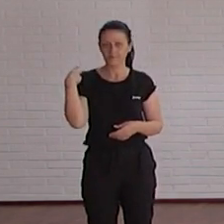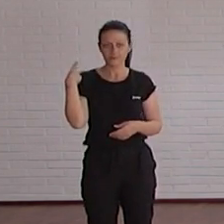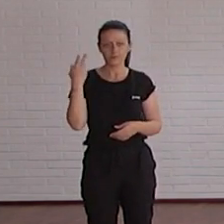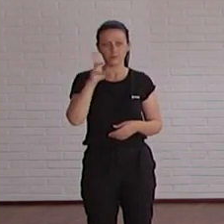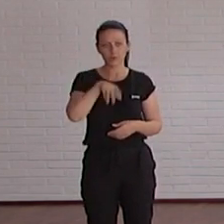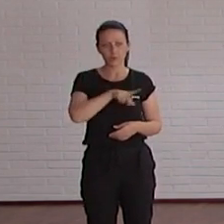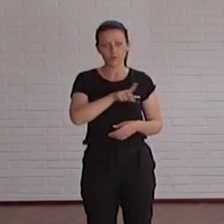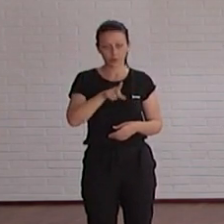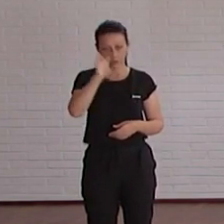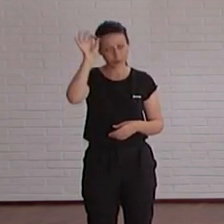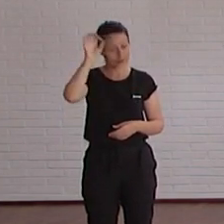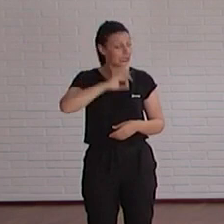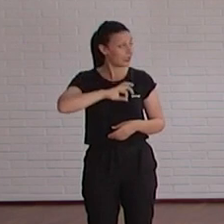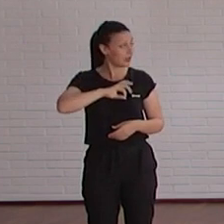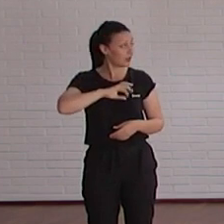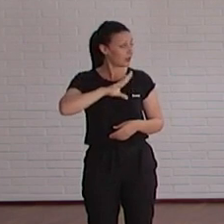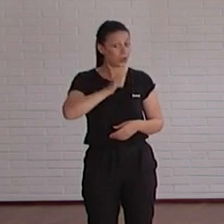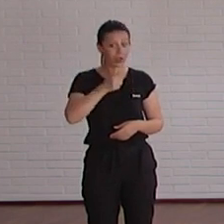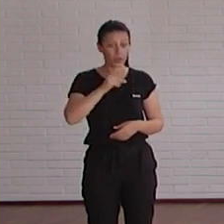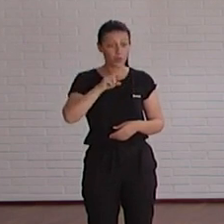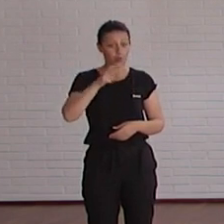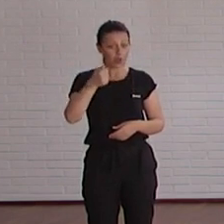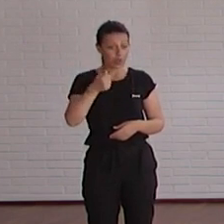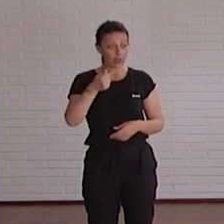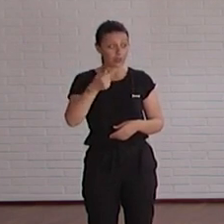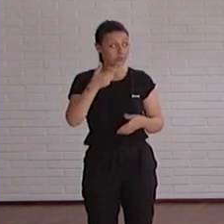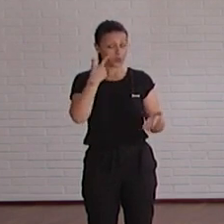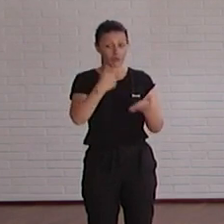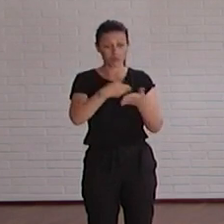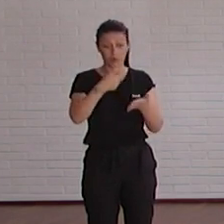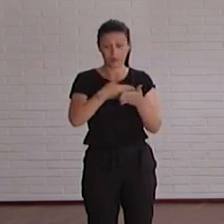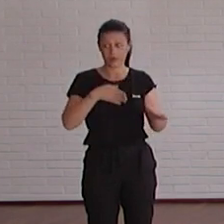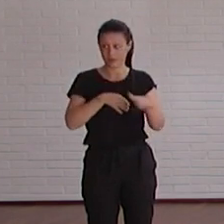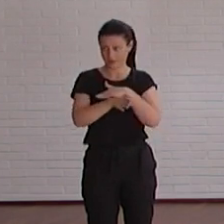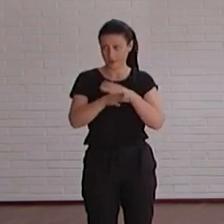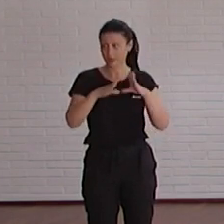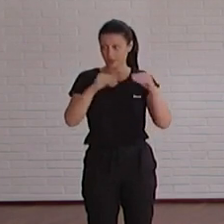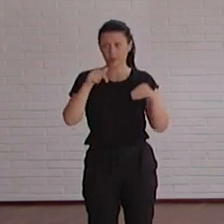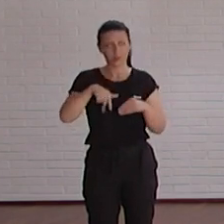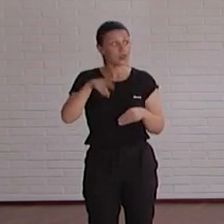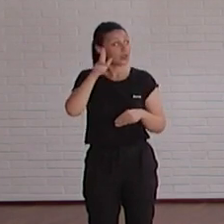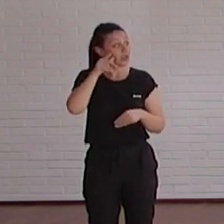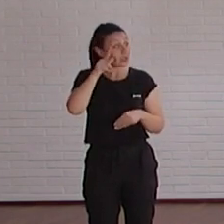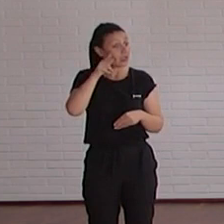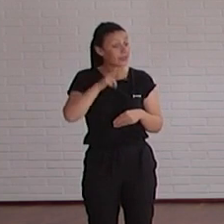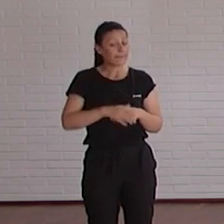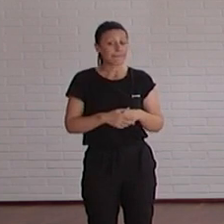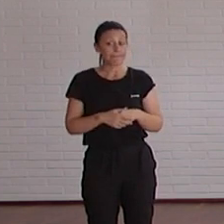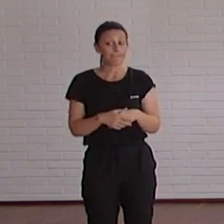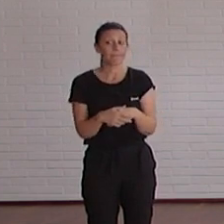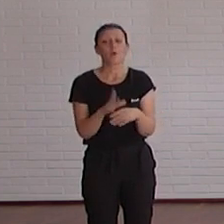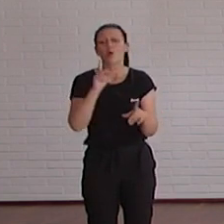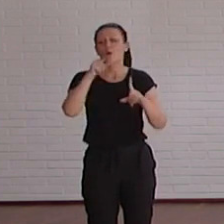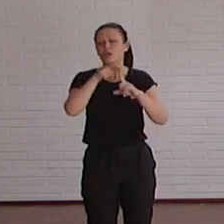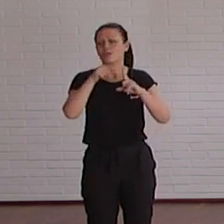de 2021 CADUA, que es el comprobador de accesibilidad digital de la UA, el objetivo era que todas las